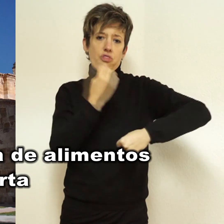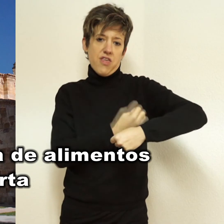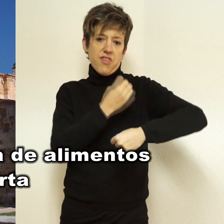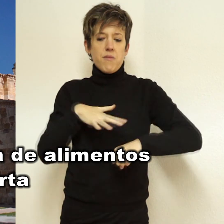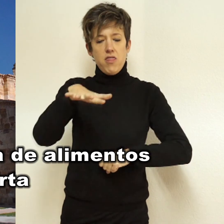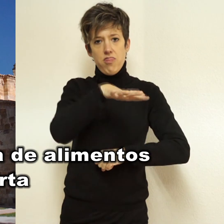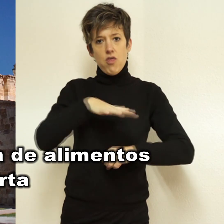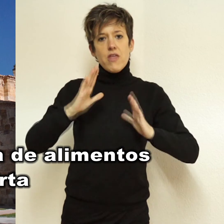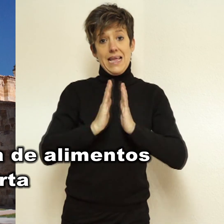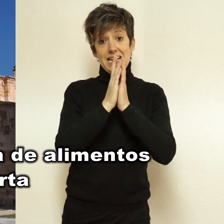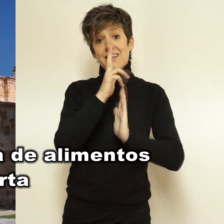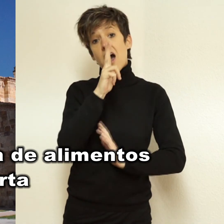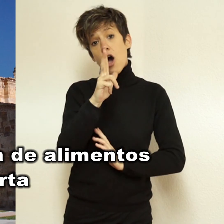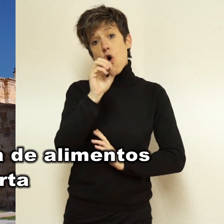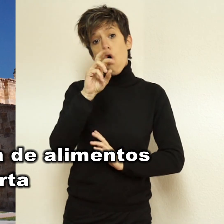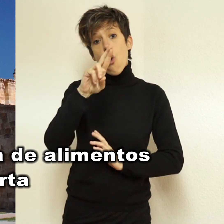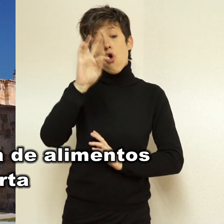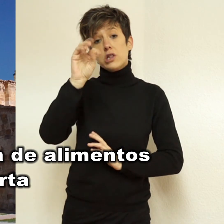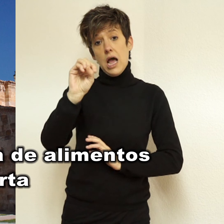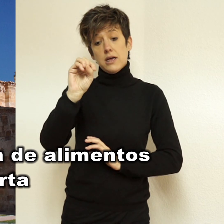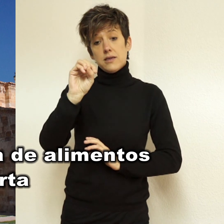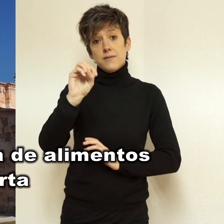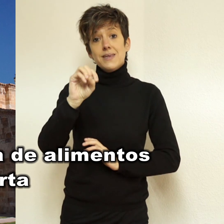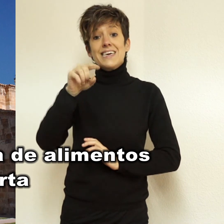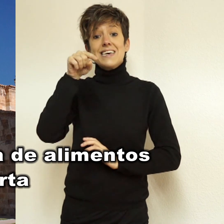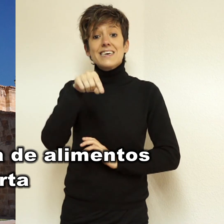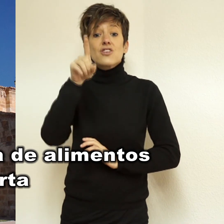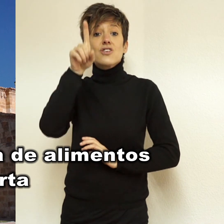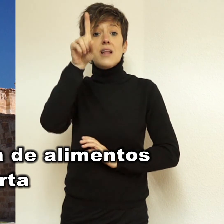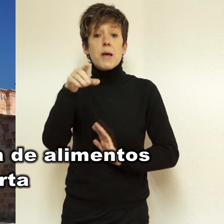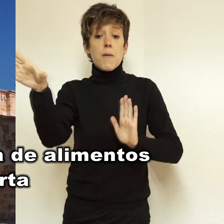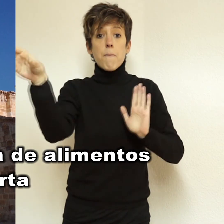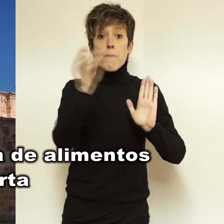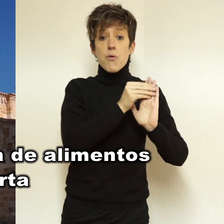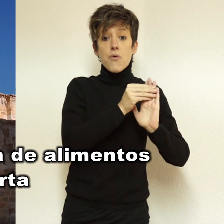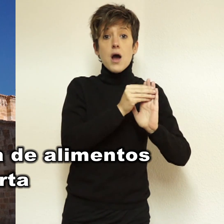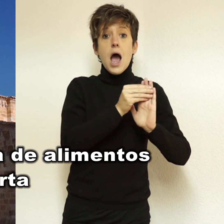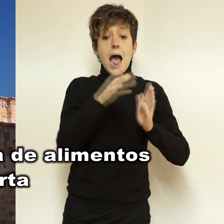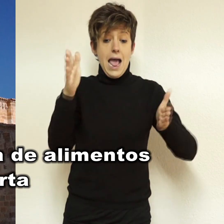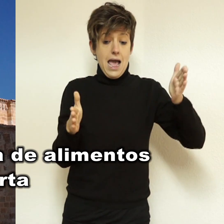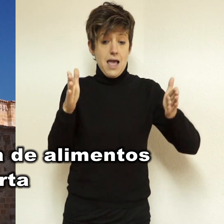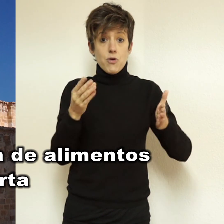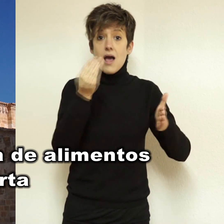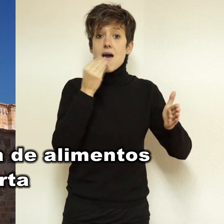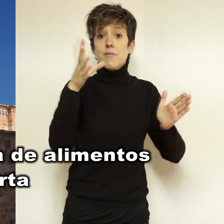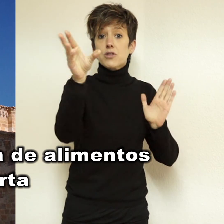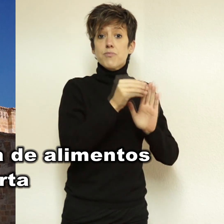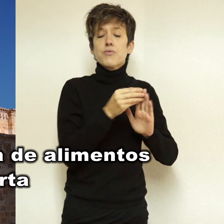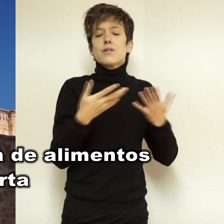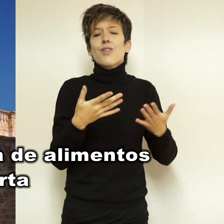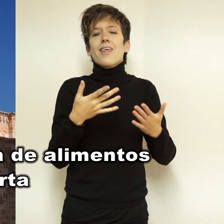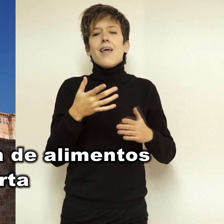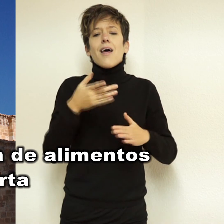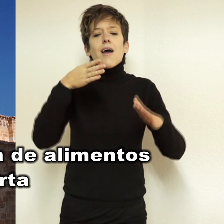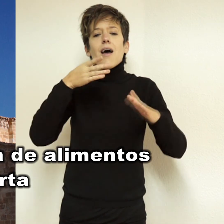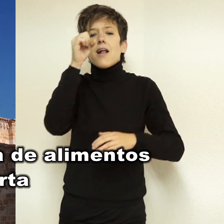21 de diciembre a las 6 de la tarde en la Iglesia de la Horta. Este concierto se suma a la campaña de recogida de alimentos,